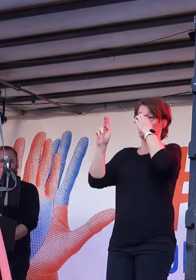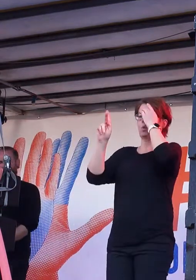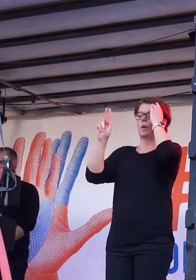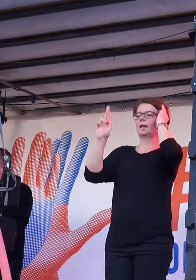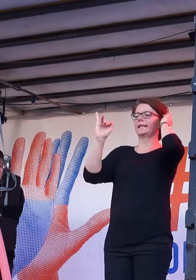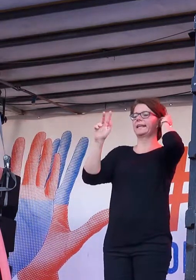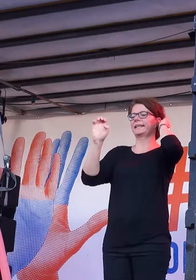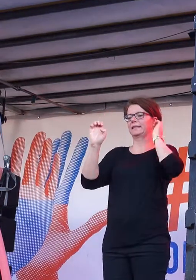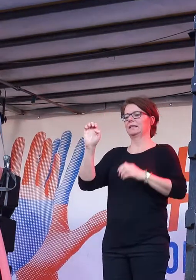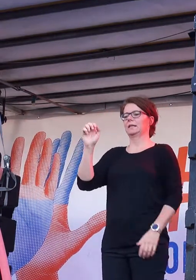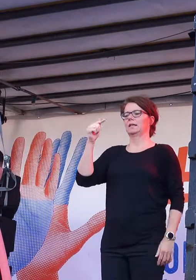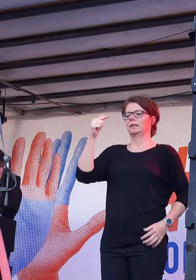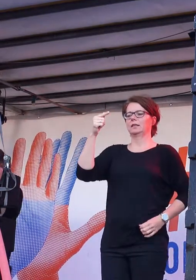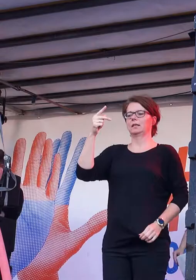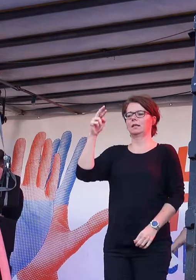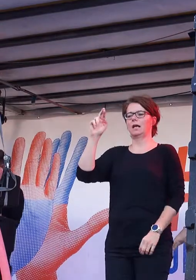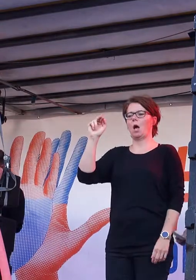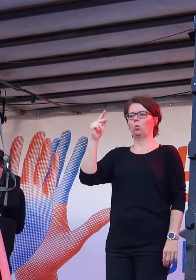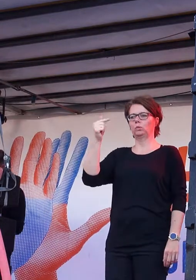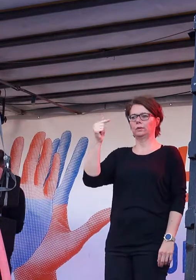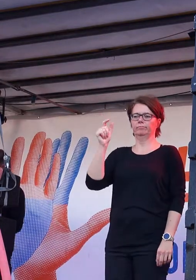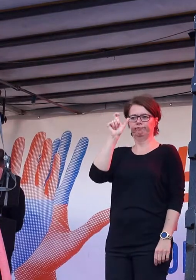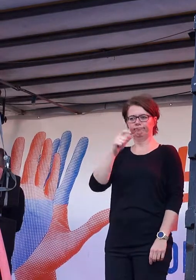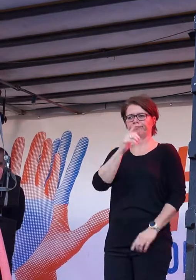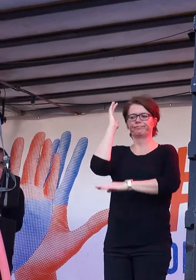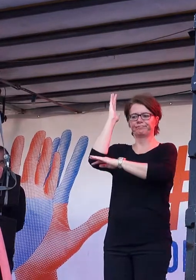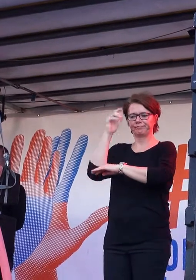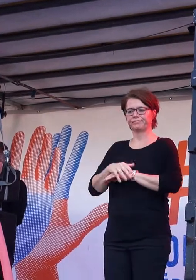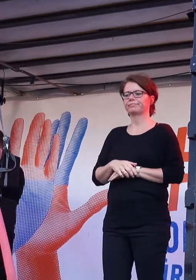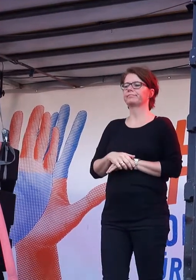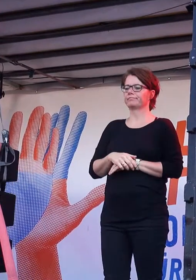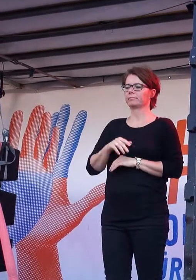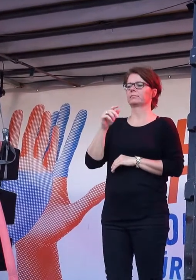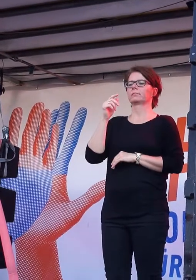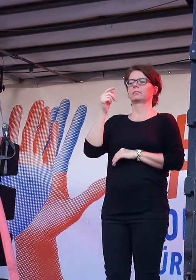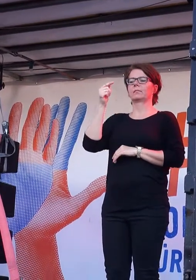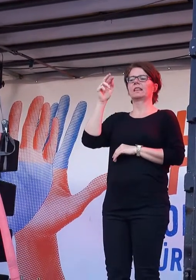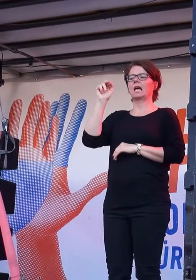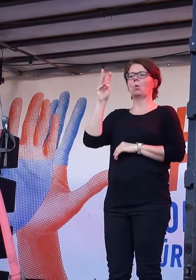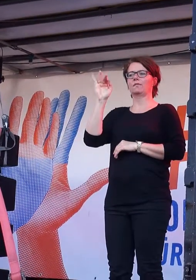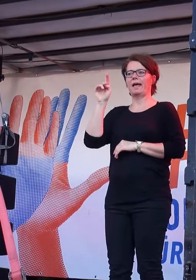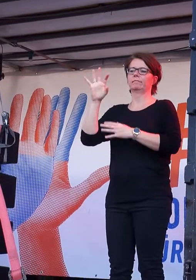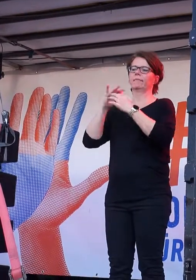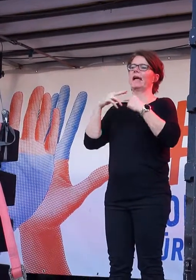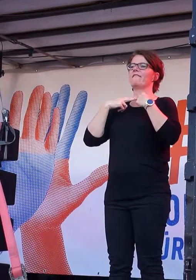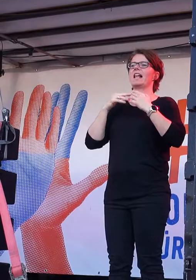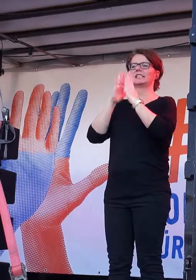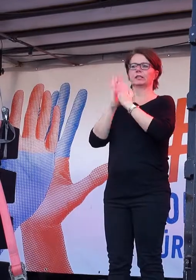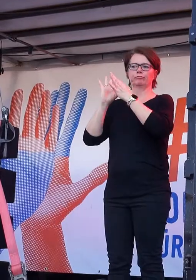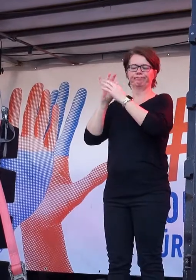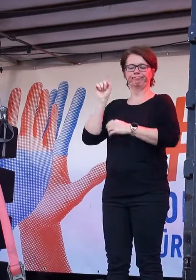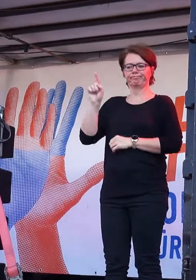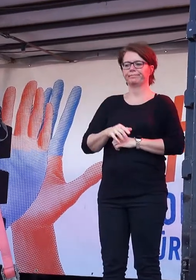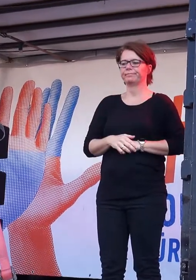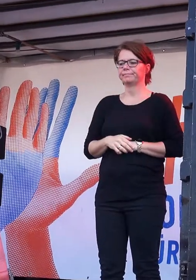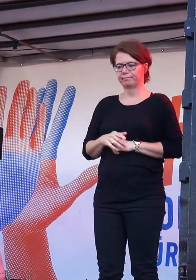malen, der Evangelischen Kirche in Berlin, Brandenburg, Schlesische Oberlausitz, wir hören jetzt dir gerne zu, danke